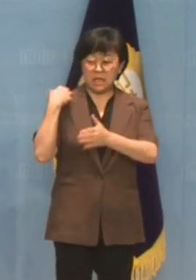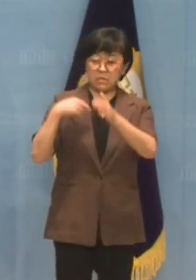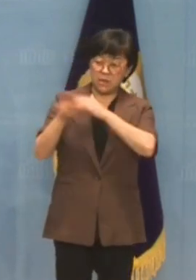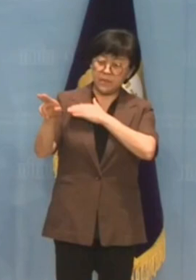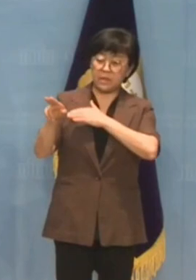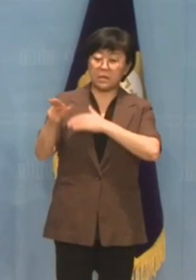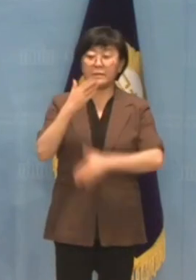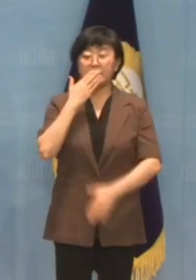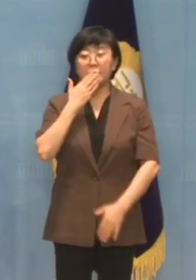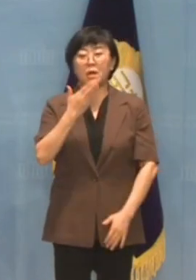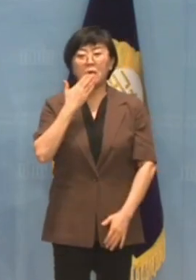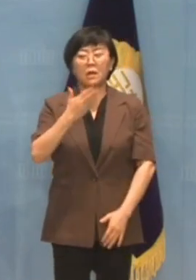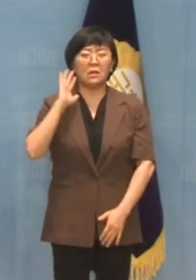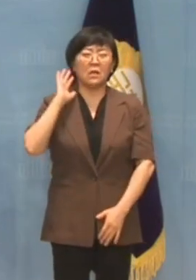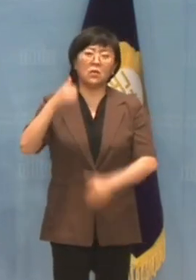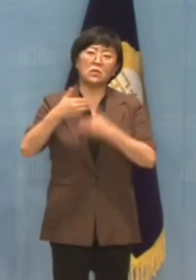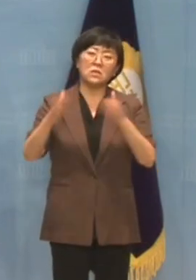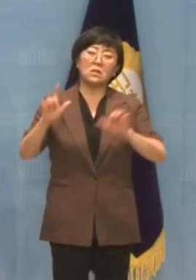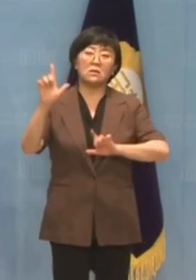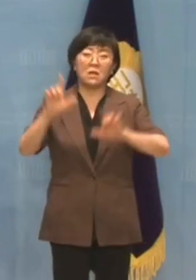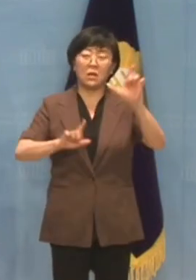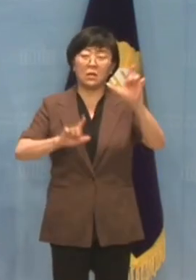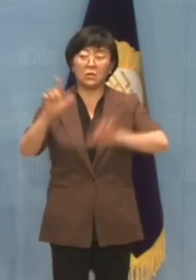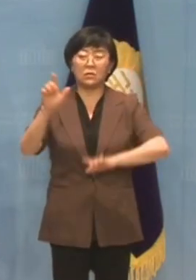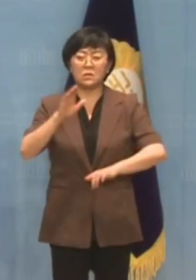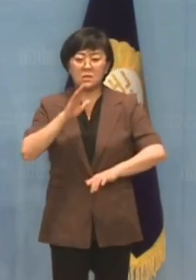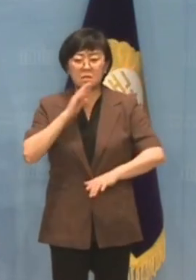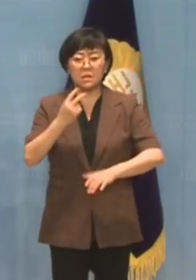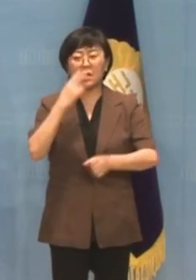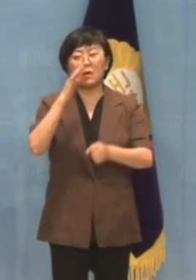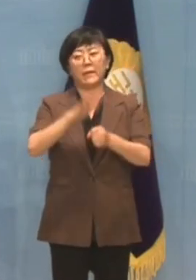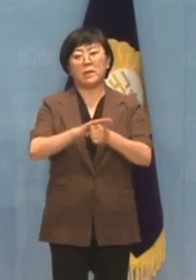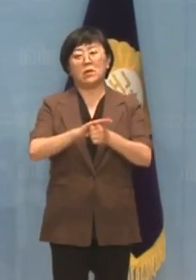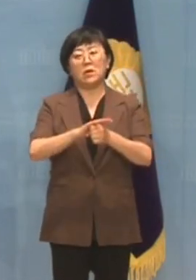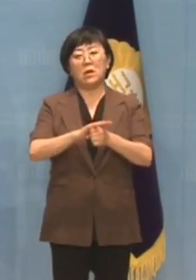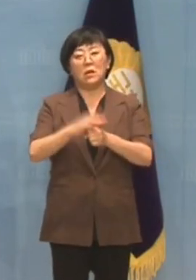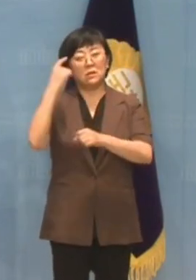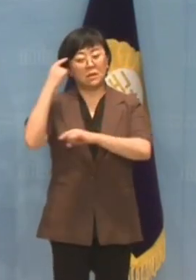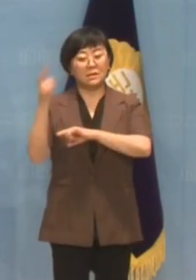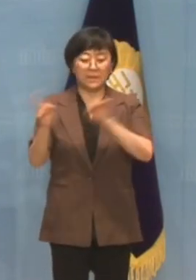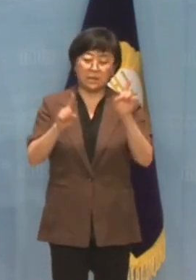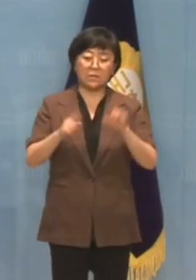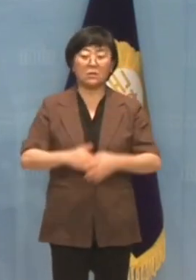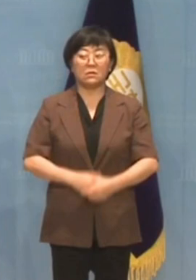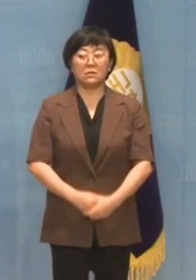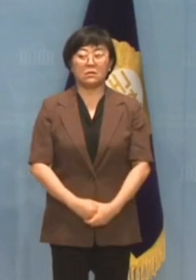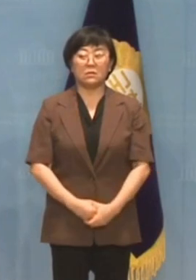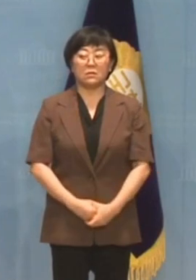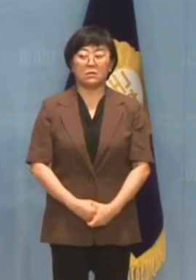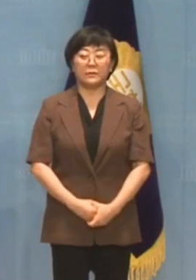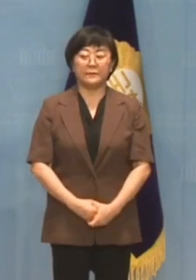모면하려는 대통령실의 태도는 참담합니다 정신 차리십시오